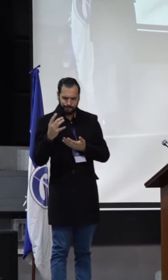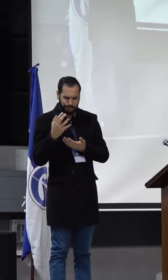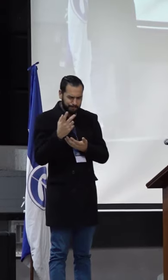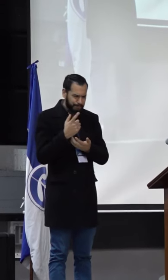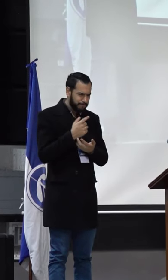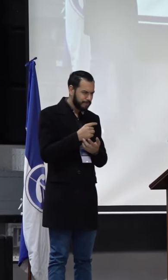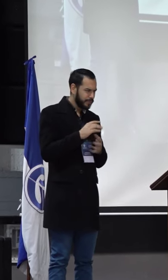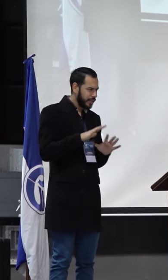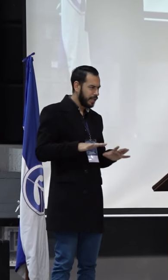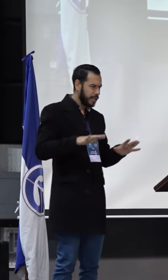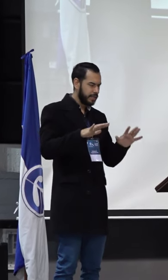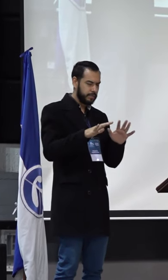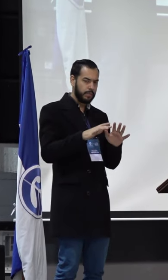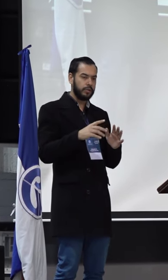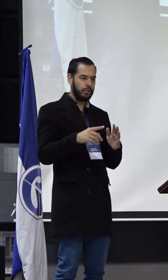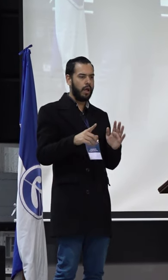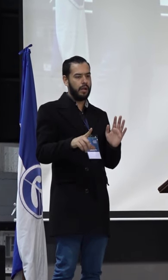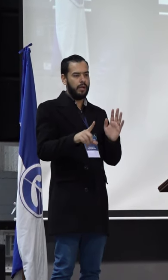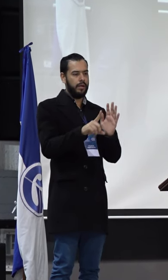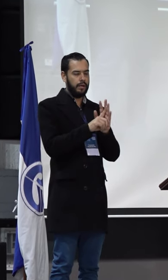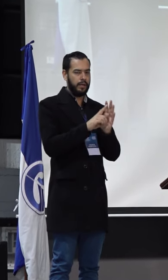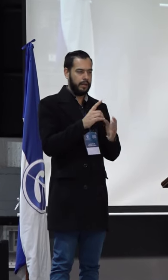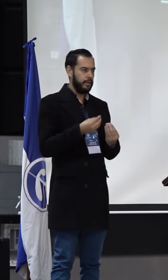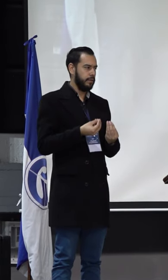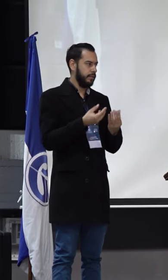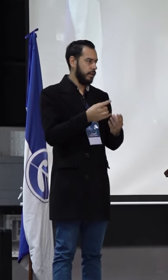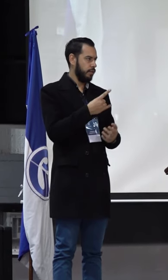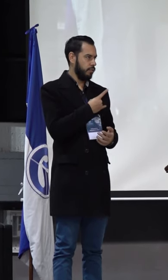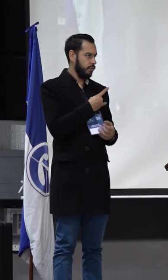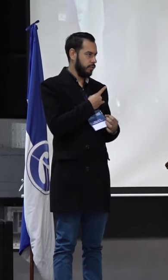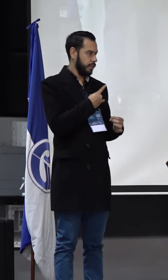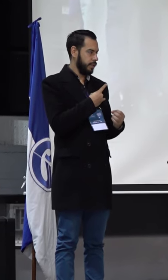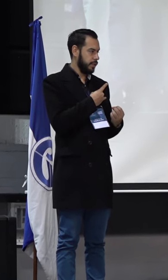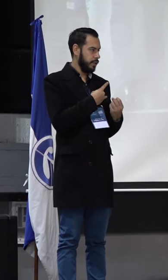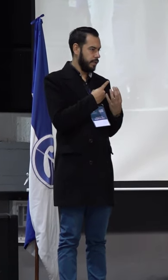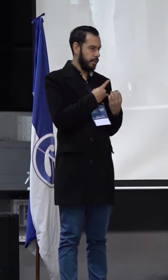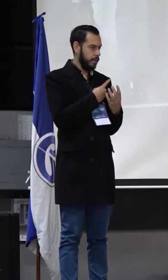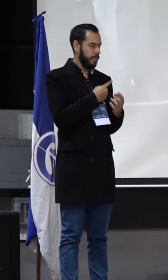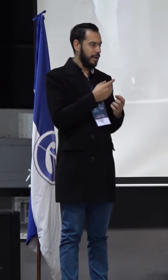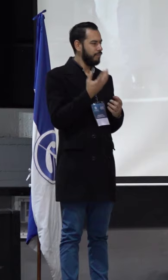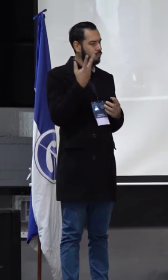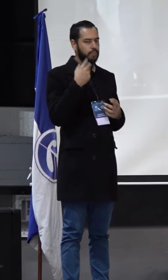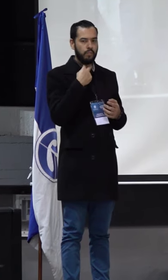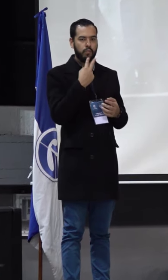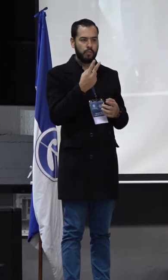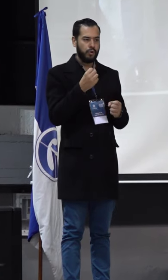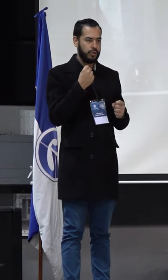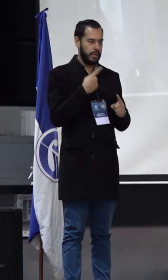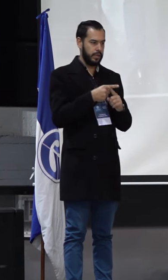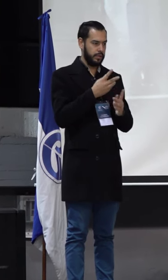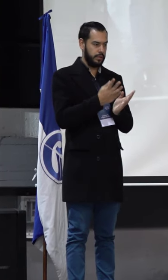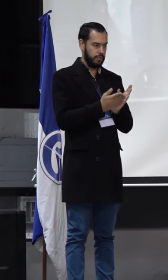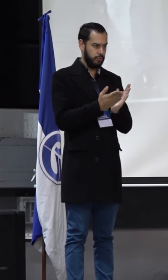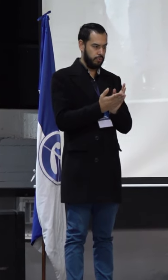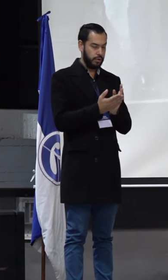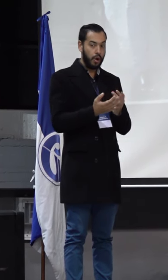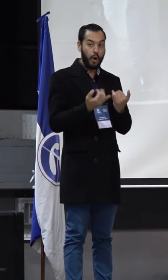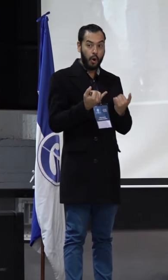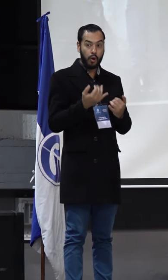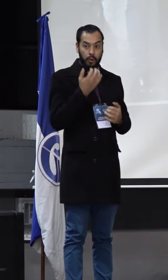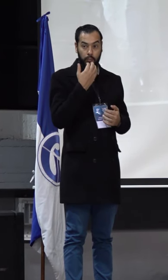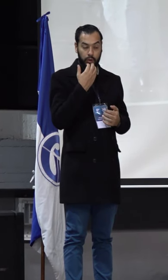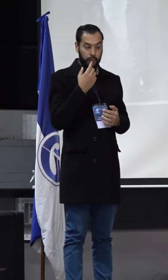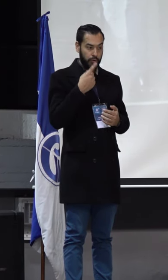que nos está permitiendo por ley la Universidad Pedagógica Nacional para escuchar la voz de los egresados. Hoy ya hay, por ejemplo,